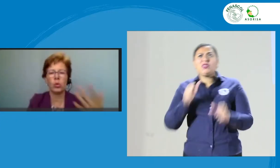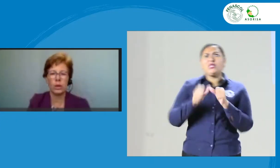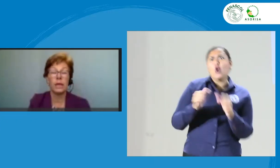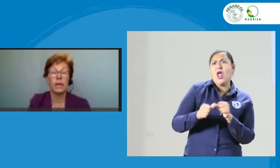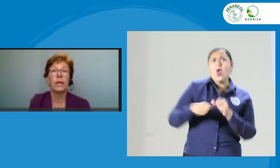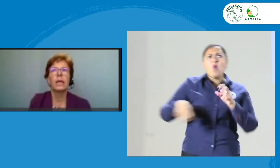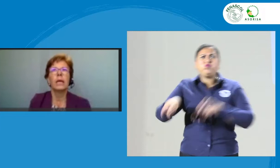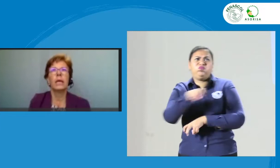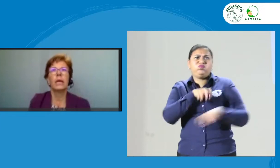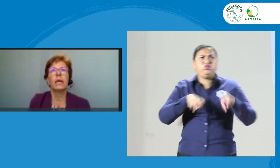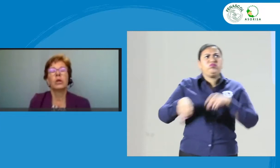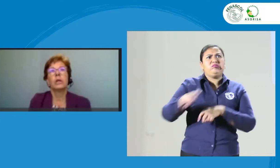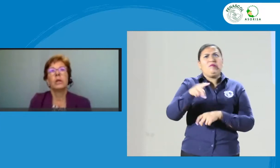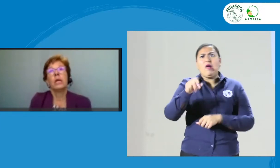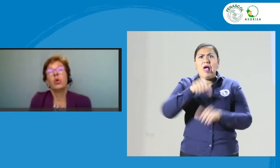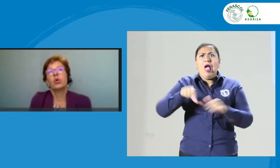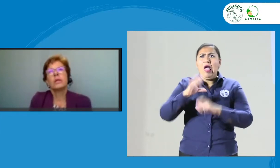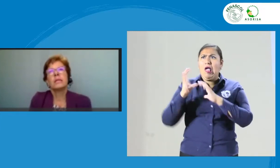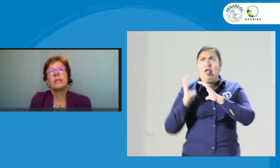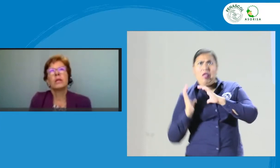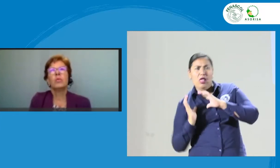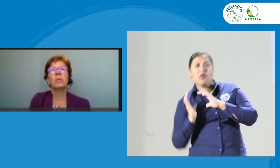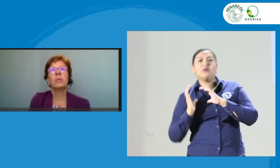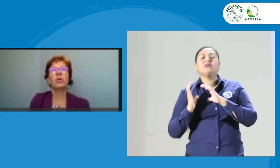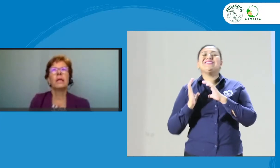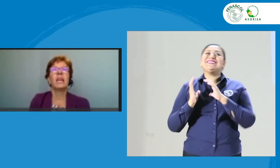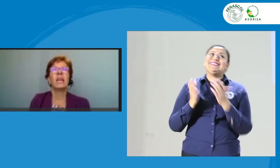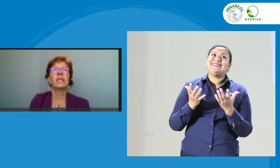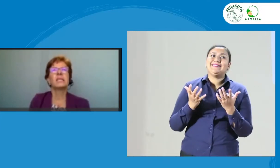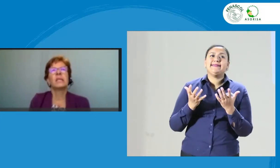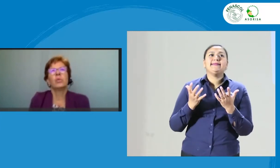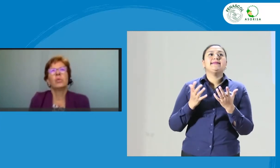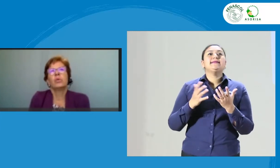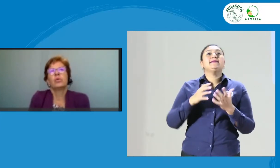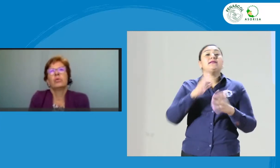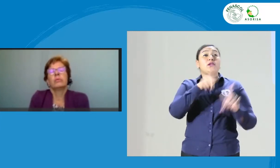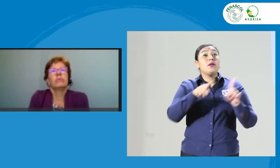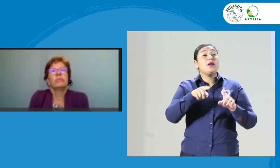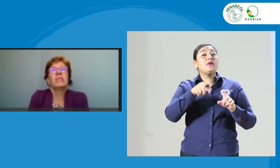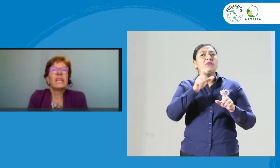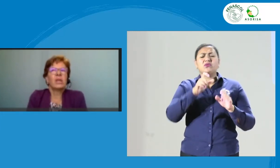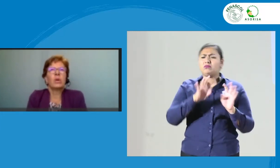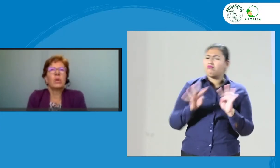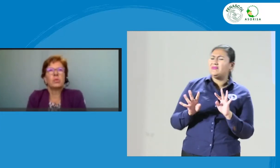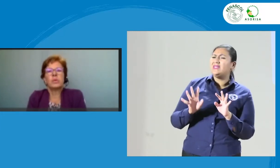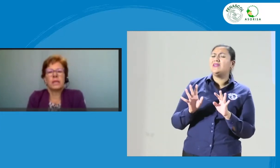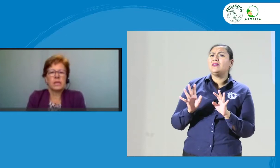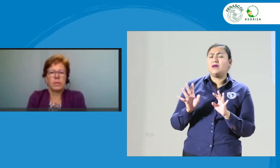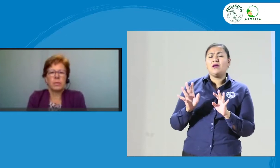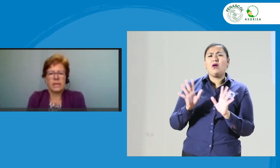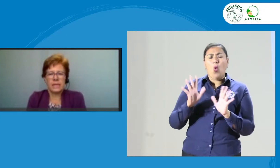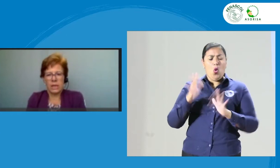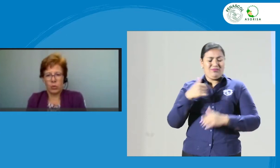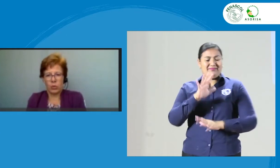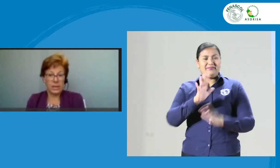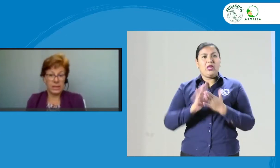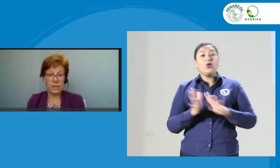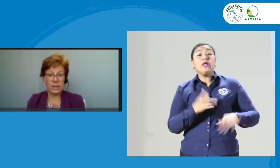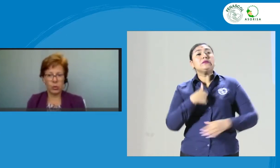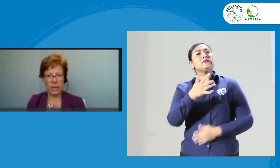se rotan. Y lo otro es que llega un momento en que la gente siente, bueno, yo ya tengo la suficiente experiencia, ya no necesito